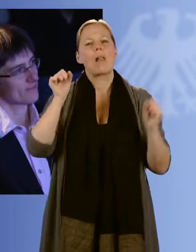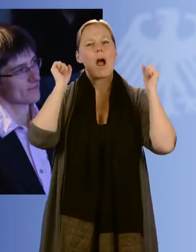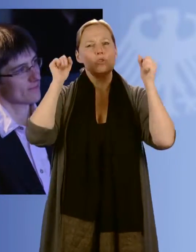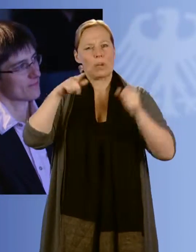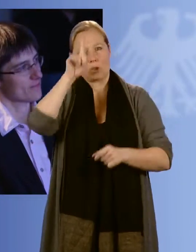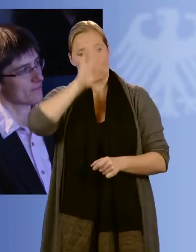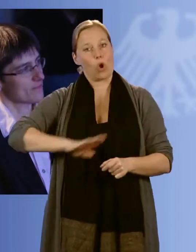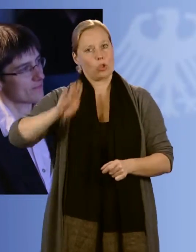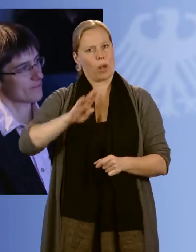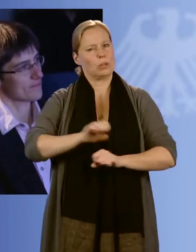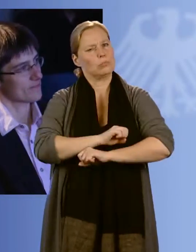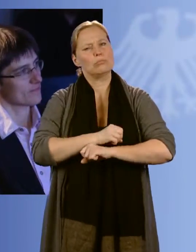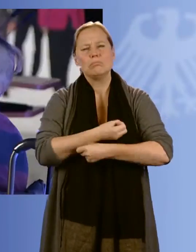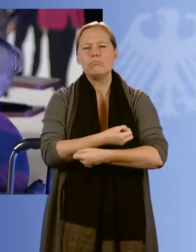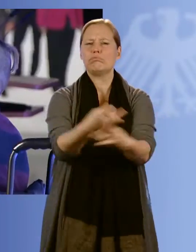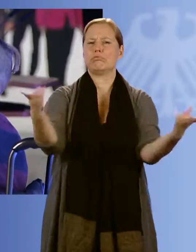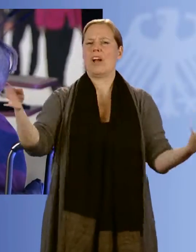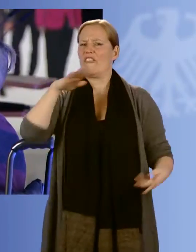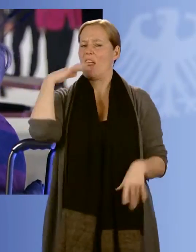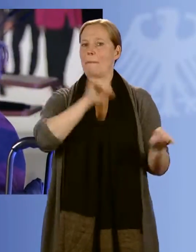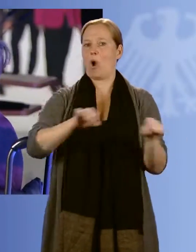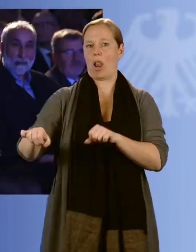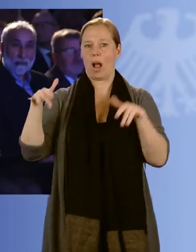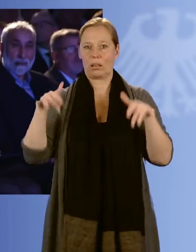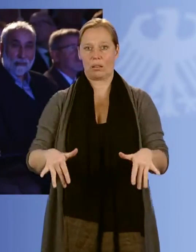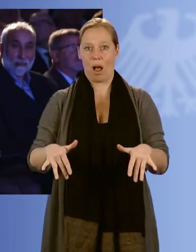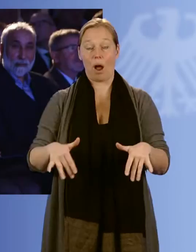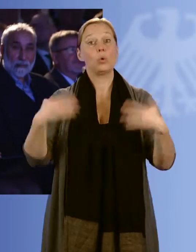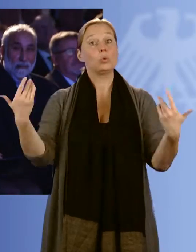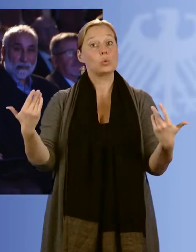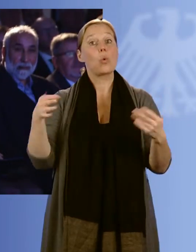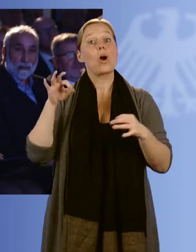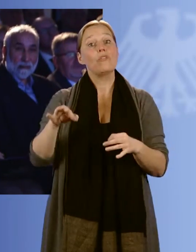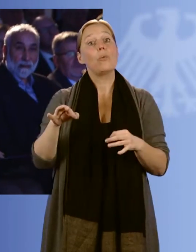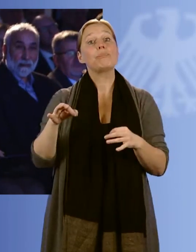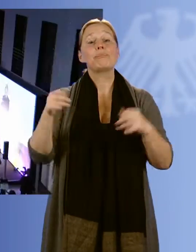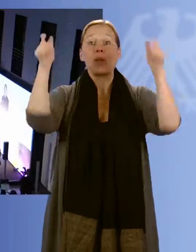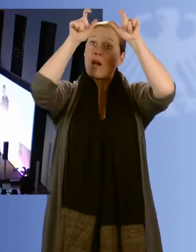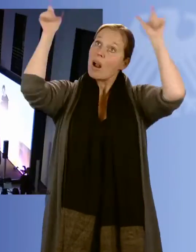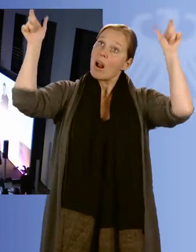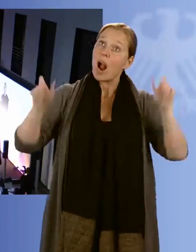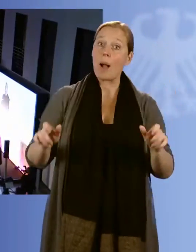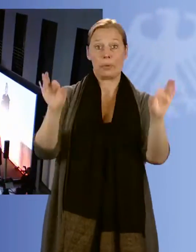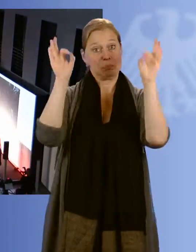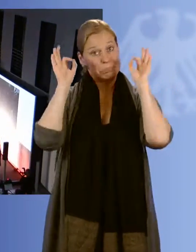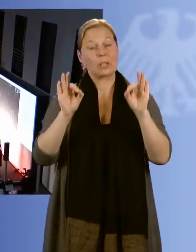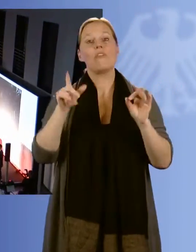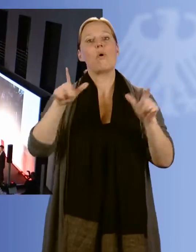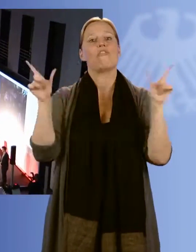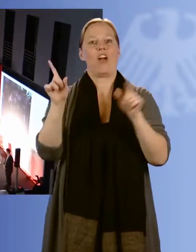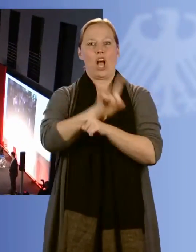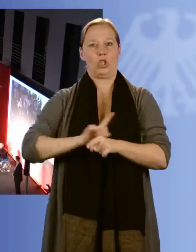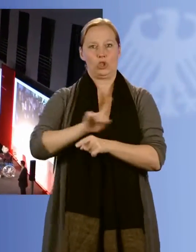in Deutschland ist. So bildet die Feier im Bundesministerium für Arbeit und Soziales einen passenden Rahmen,